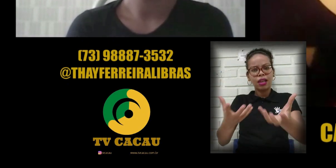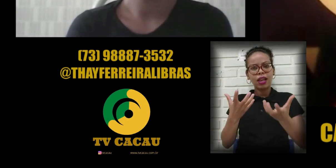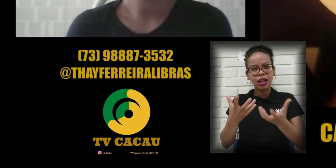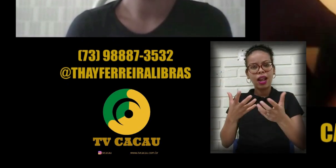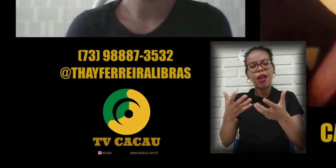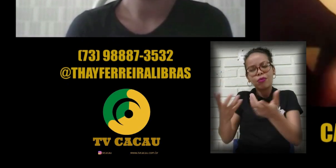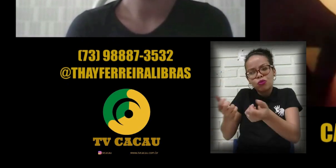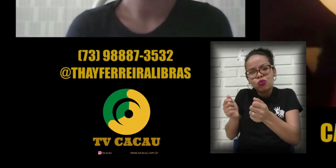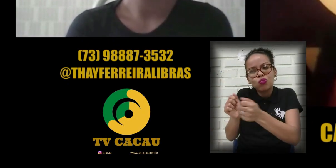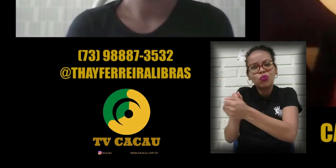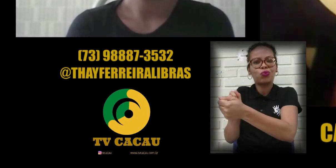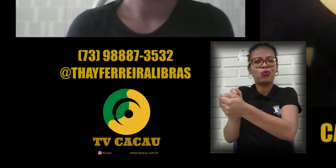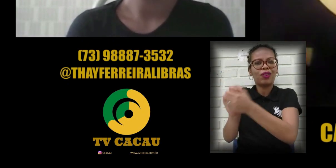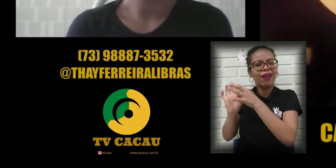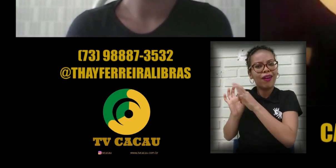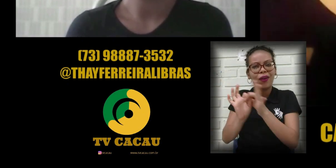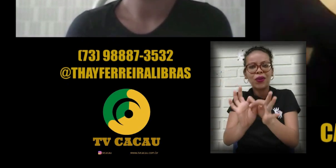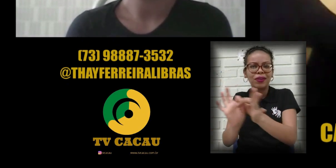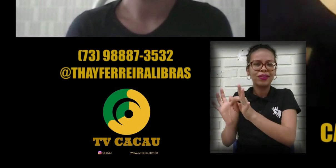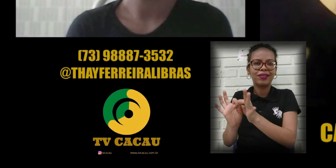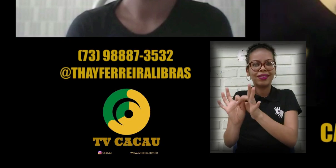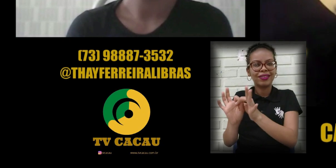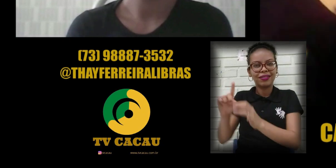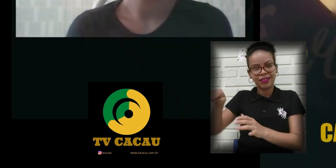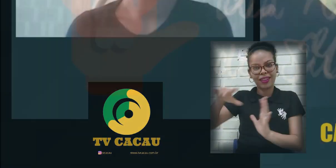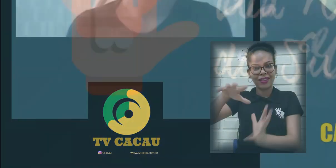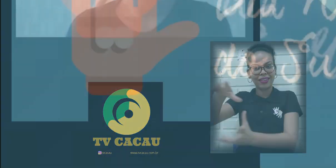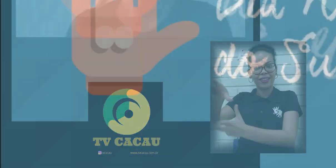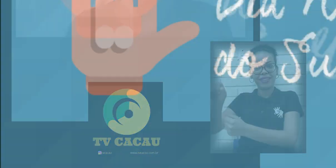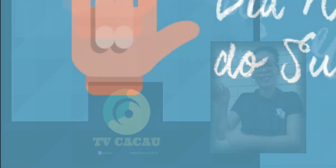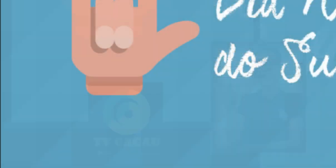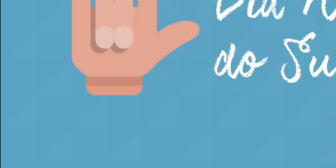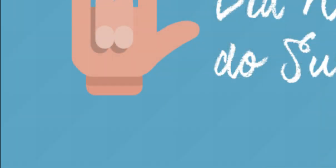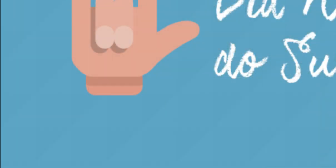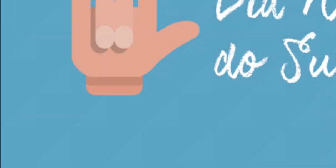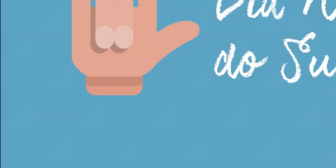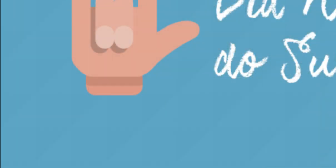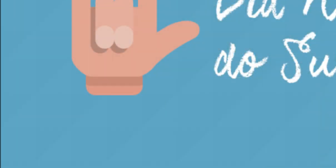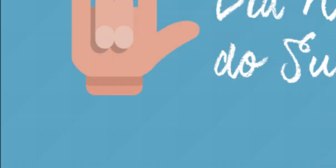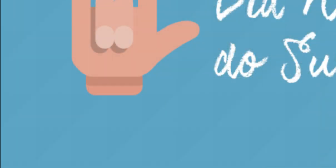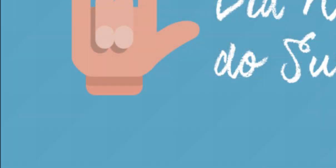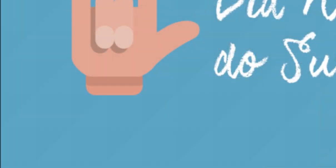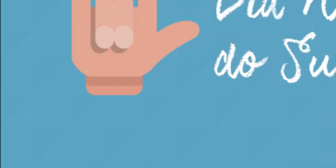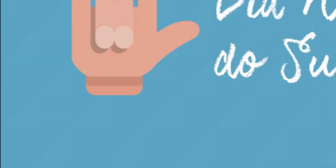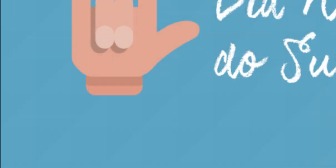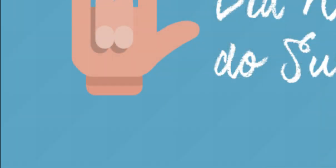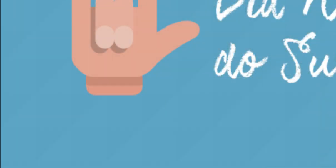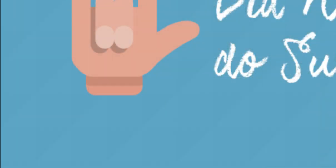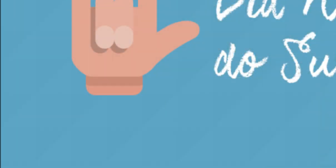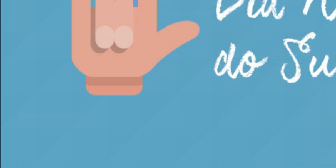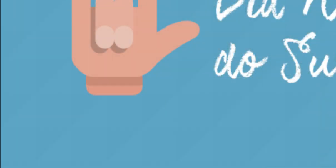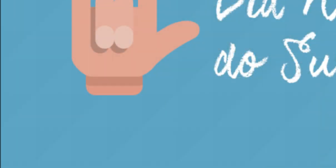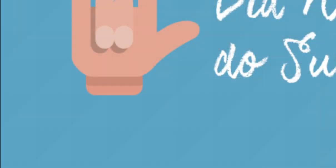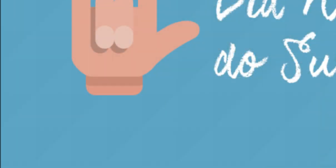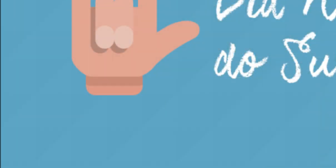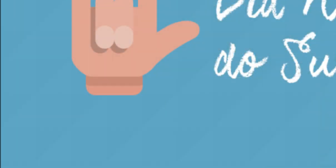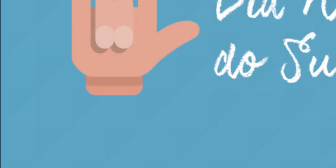aproximação, essa conexão com esse universo. Thay, muito obrigada, né? Foi maravilhoso a gente poder